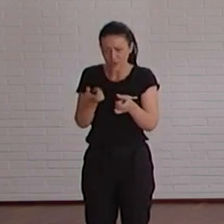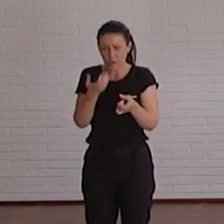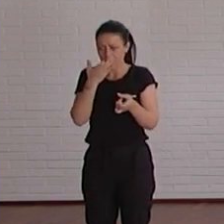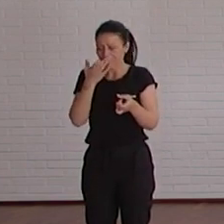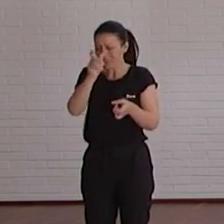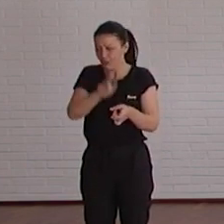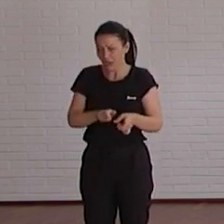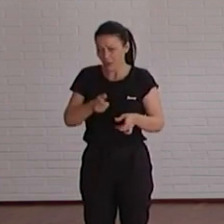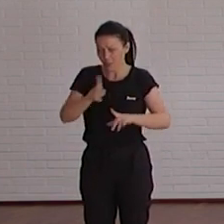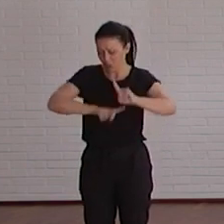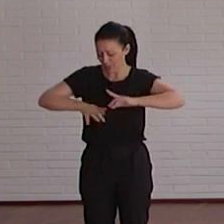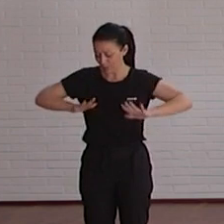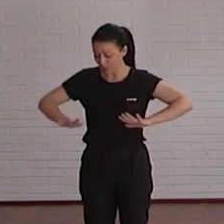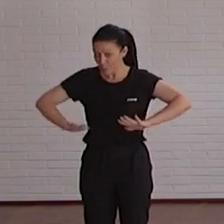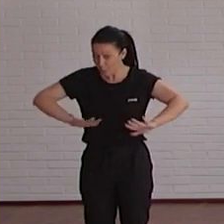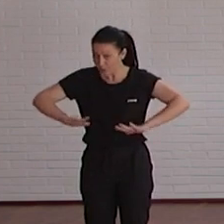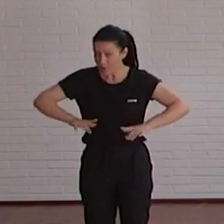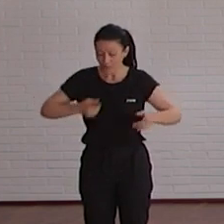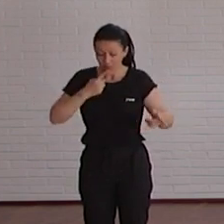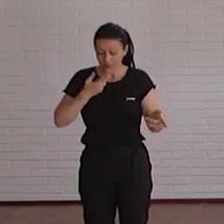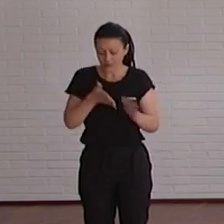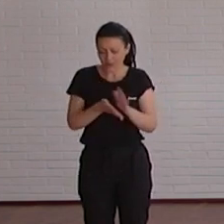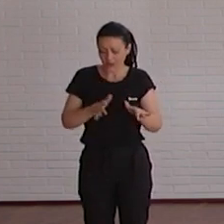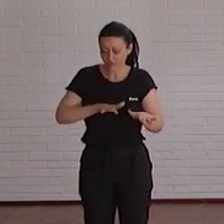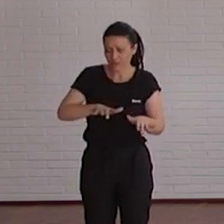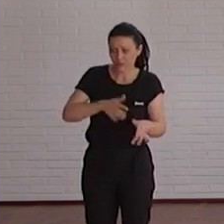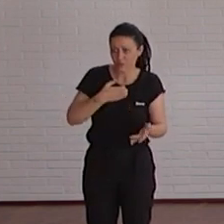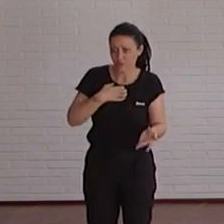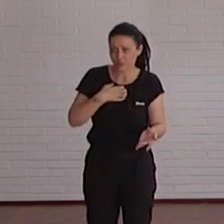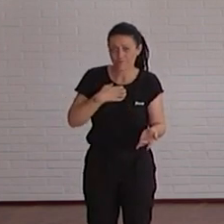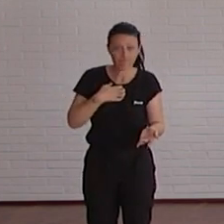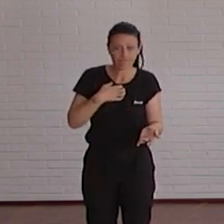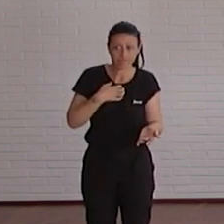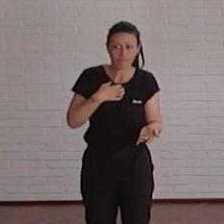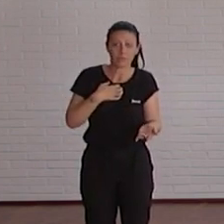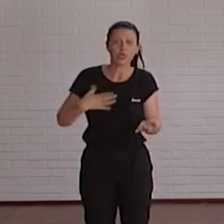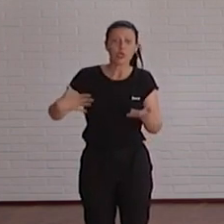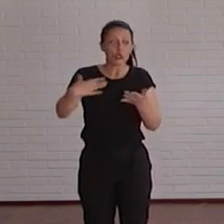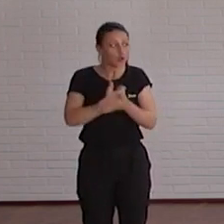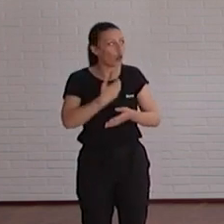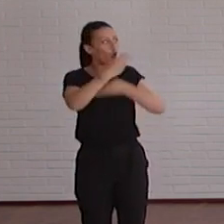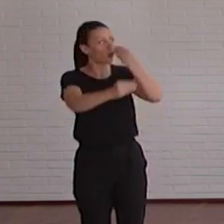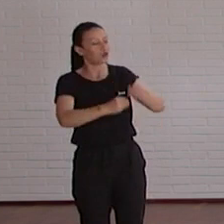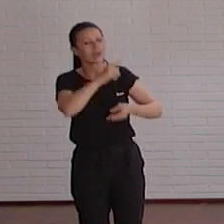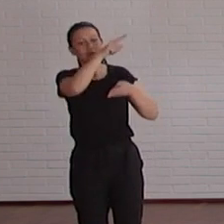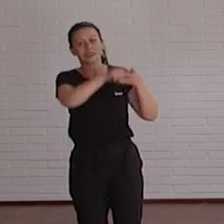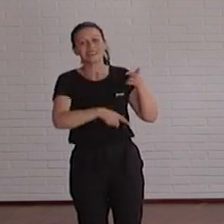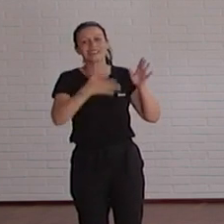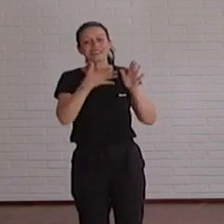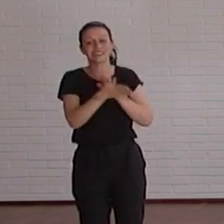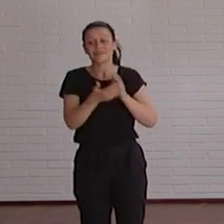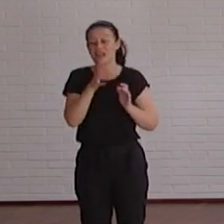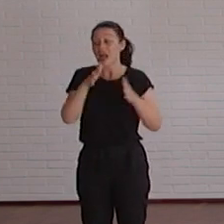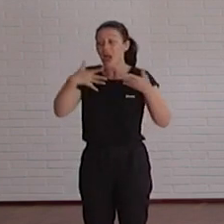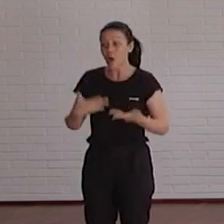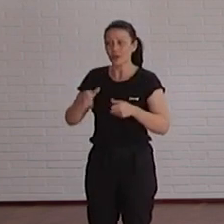noticia no puede pulsar en él. Y así, pues, y que todo esto que estamos utilizando sea compatible hoy y en